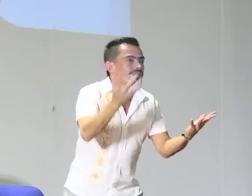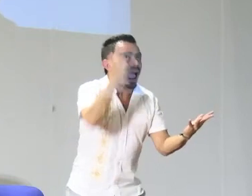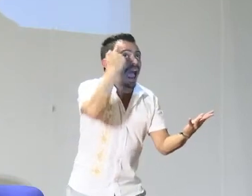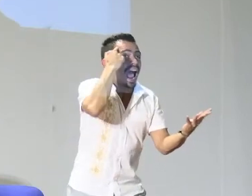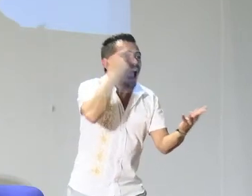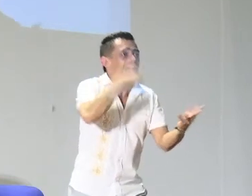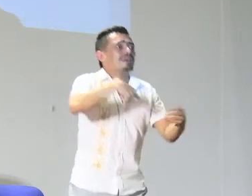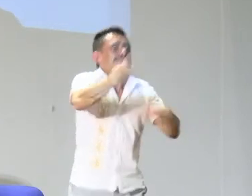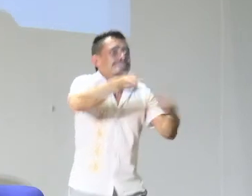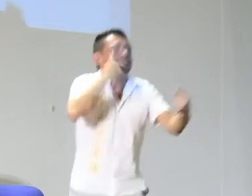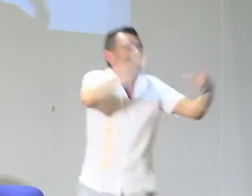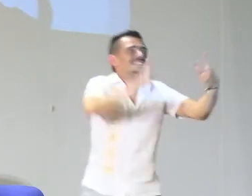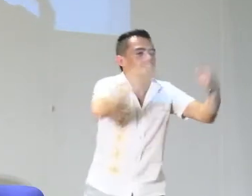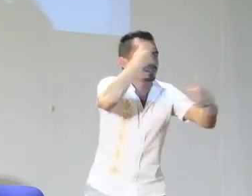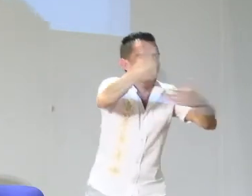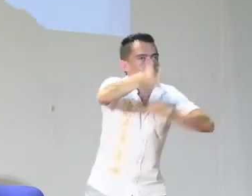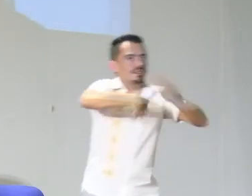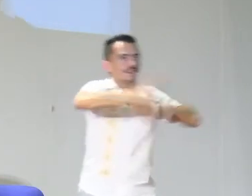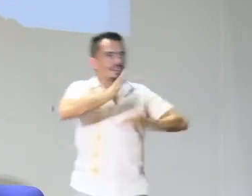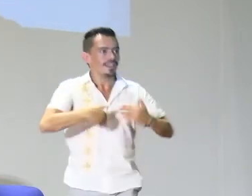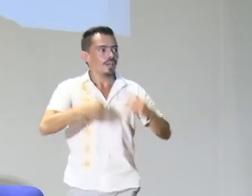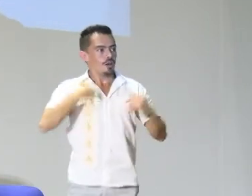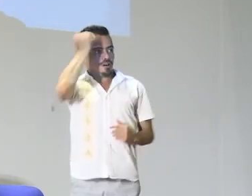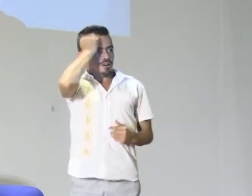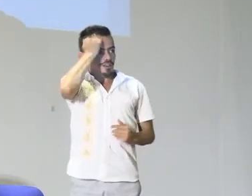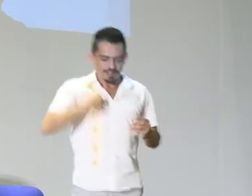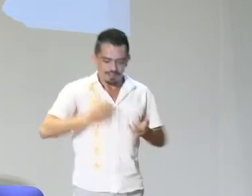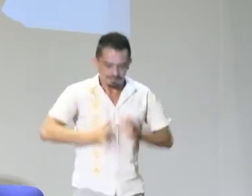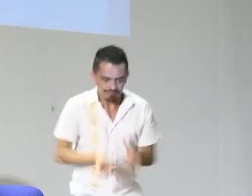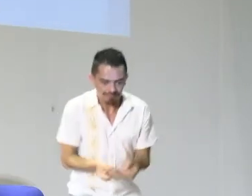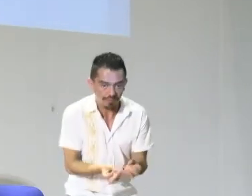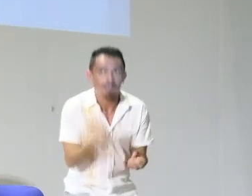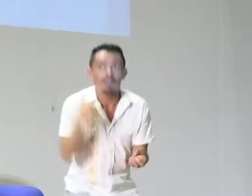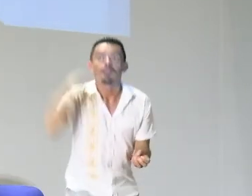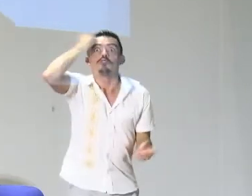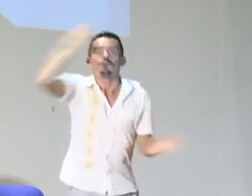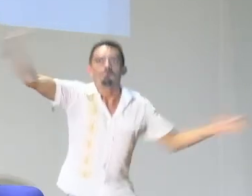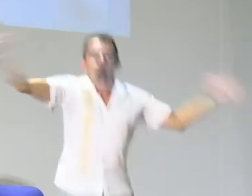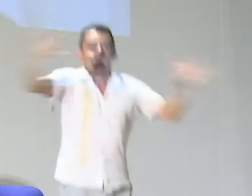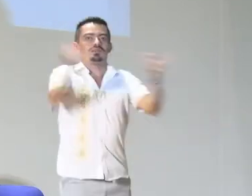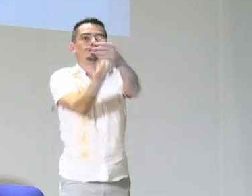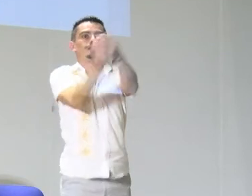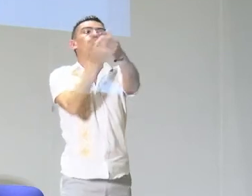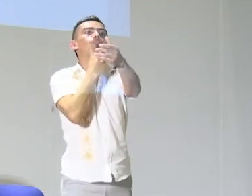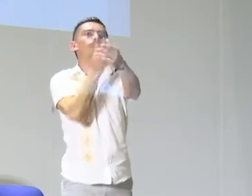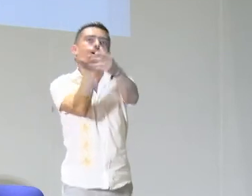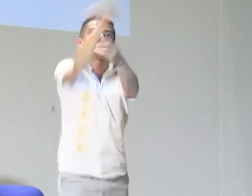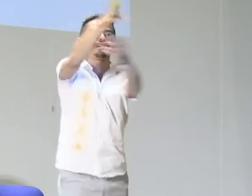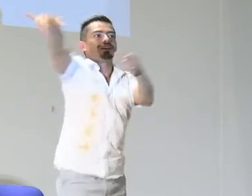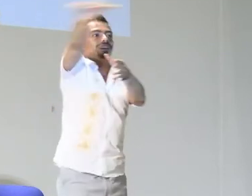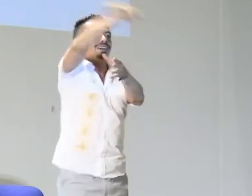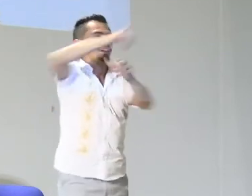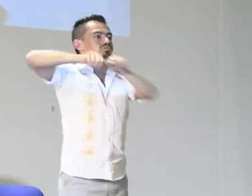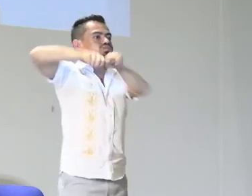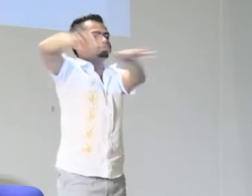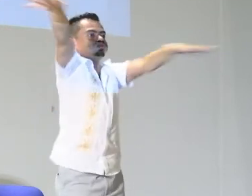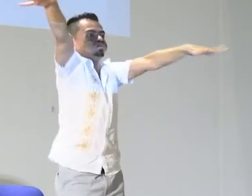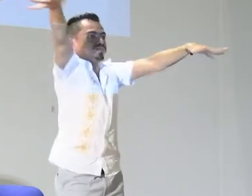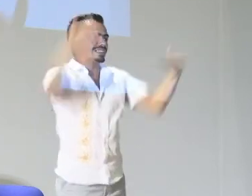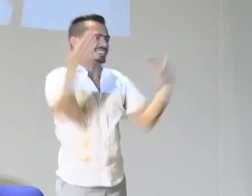conozco, y empiezan a culpar inmediatamente al INSOR, ¿sí? Es importante reconocerse y decir, espérese un momento, tal vez si tú no